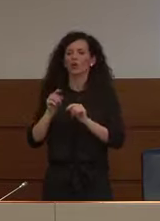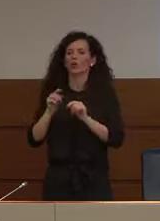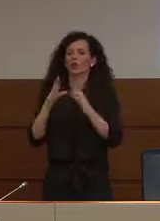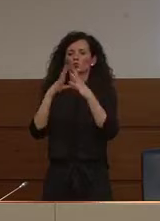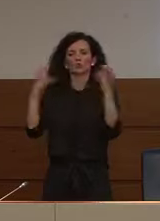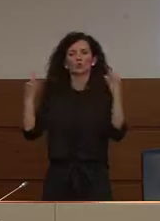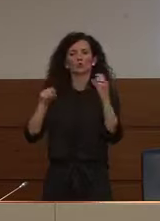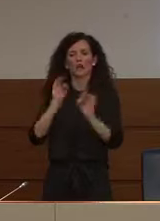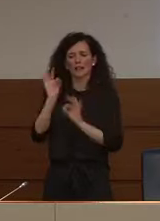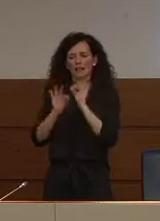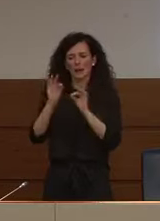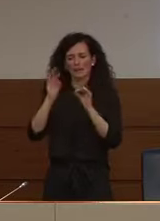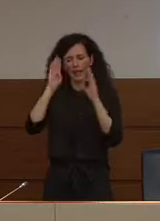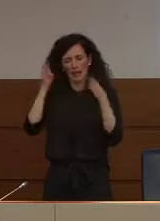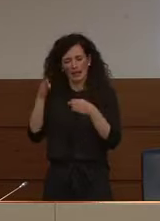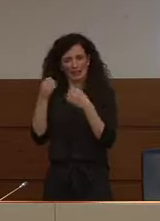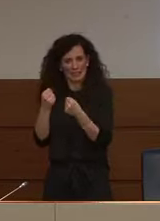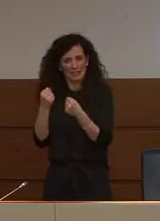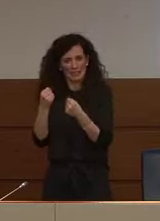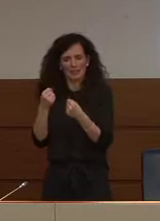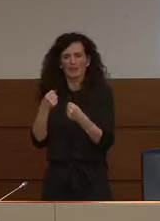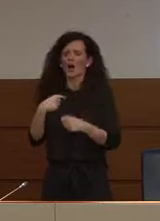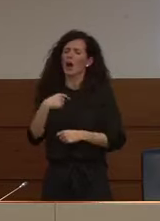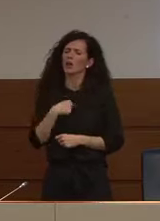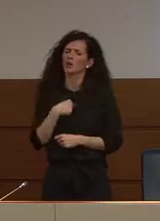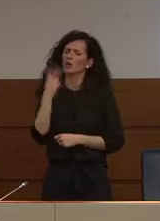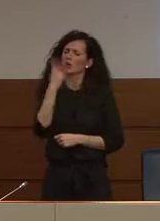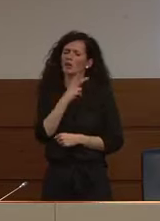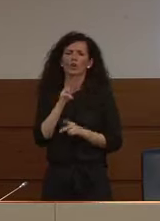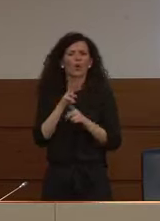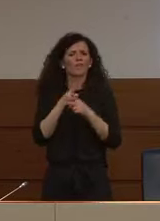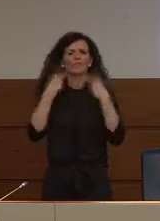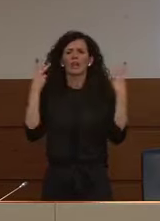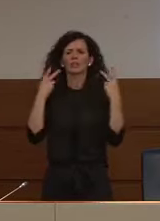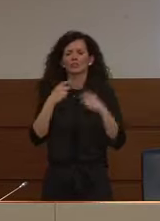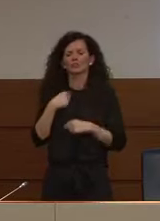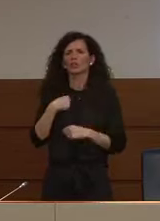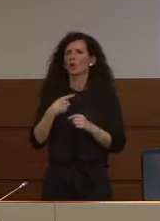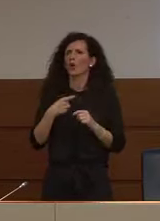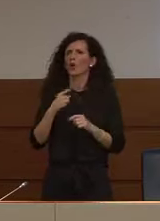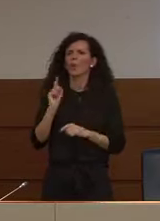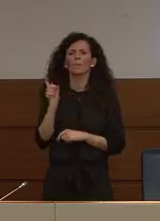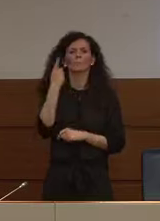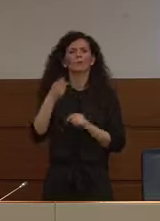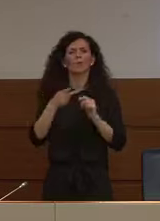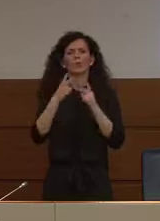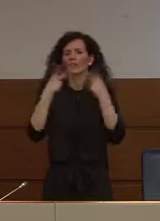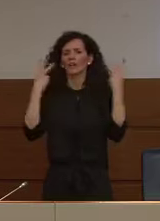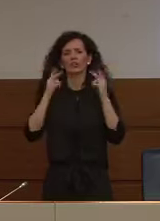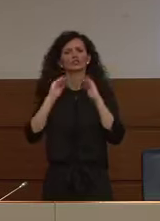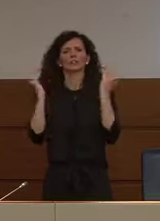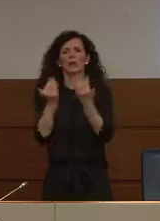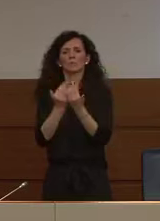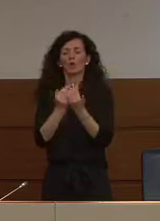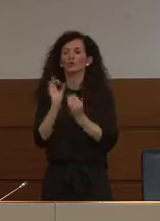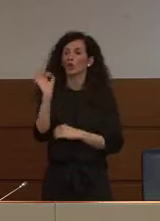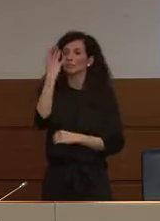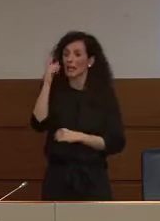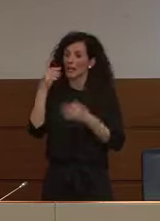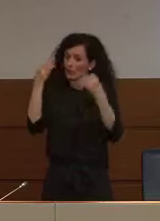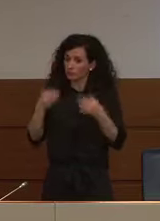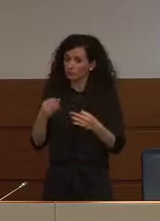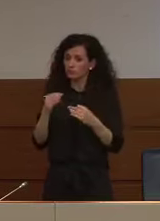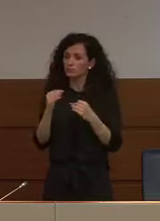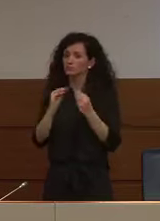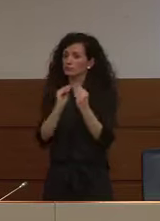intensiva io sarei sono la persona più felice del mondo di realizzarla nel più breve